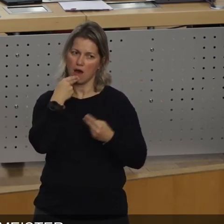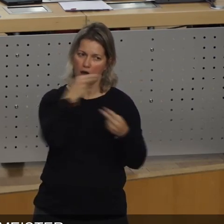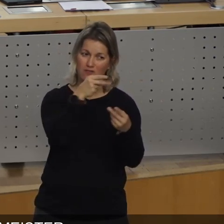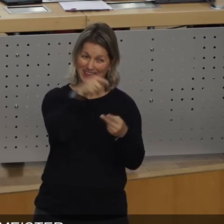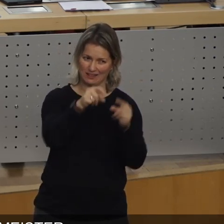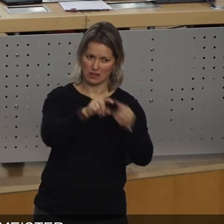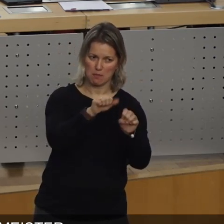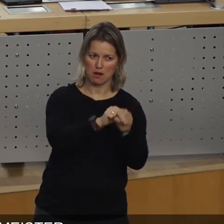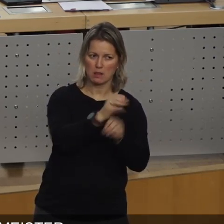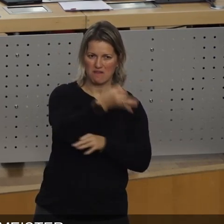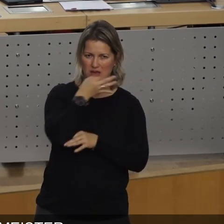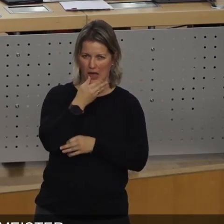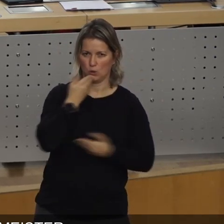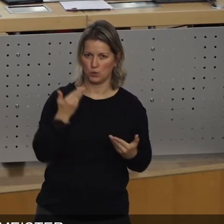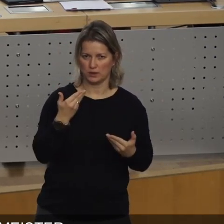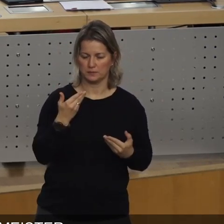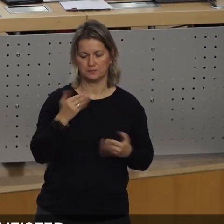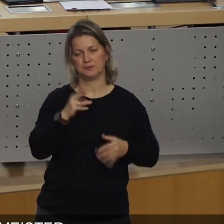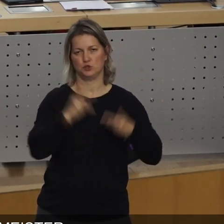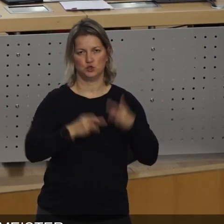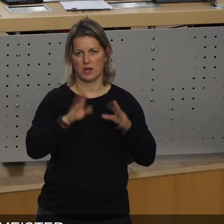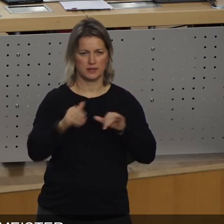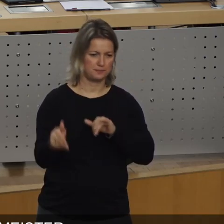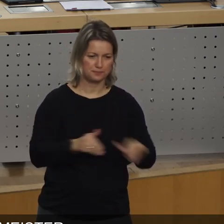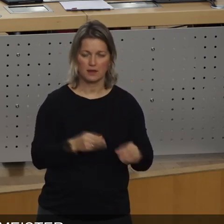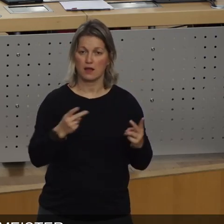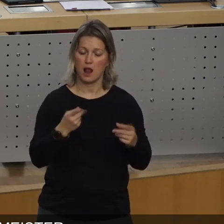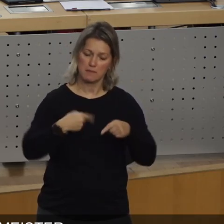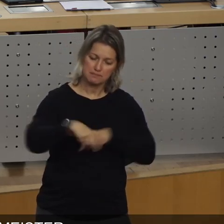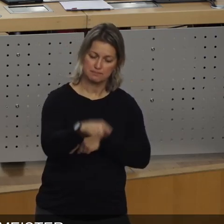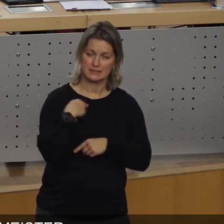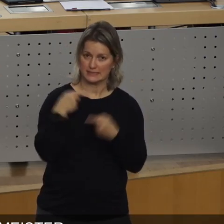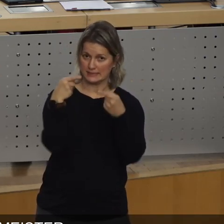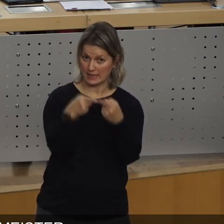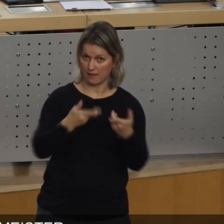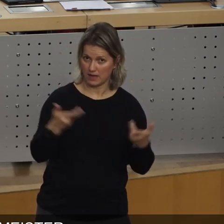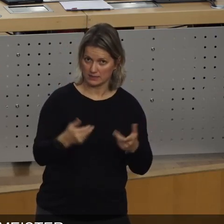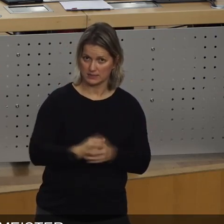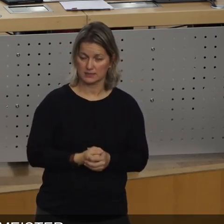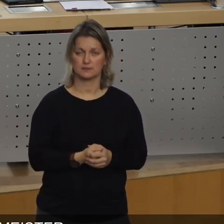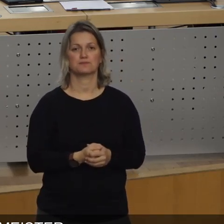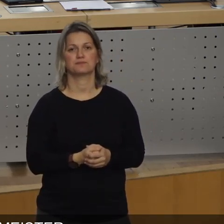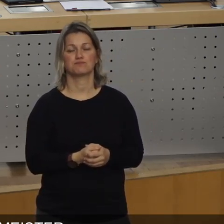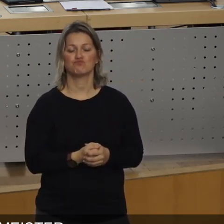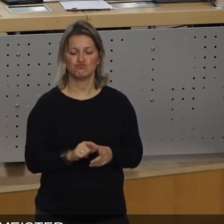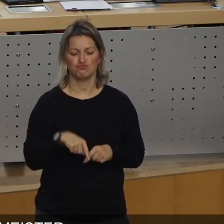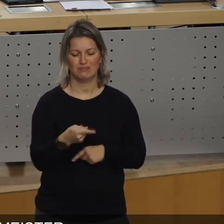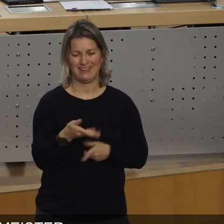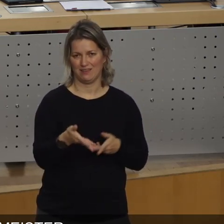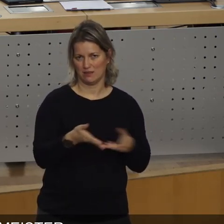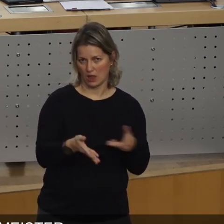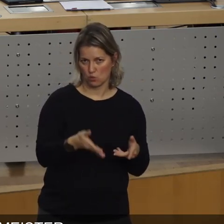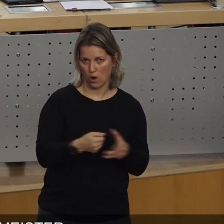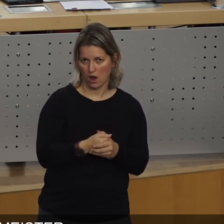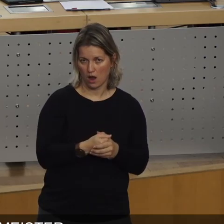nicht vergönnt. Wir werden jetzt eines machen und daran arbeiten wir von nun an sofort, dass wir Ihnen im Januar eine Vorlage